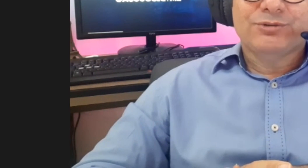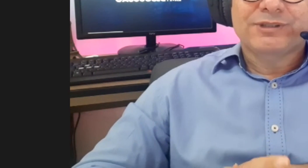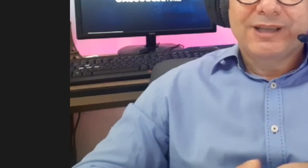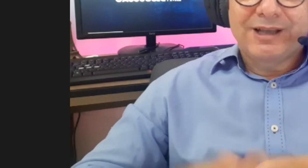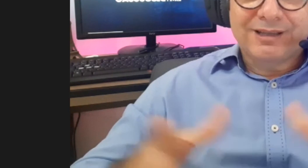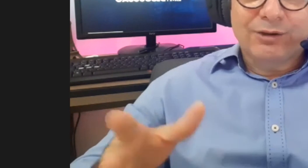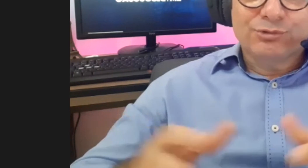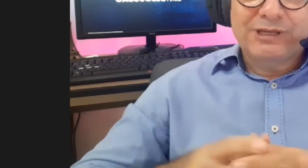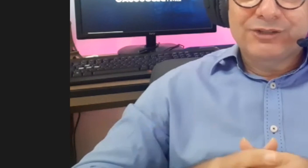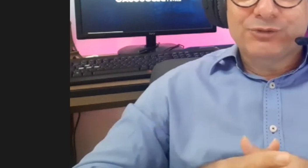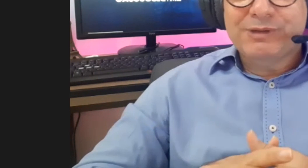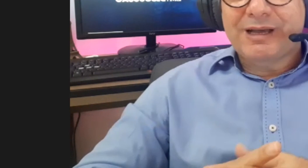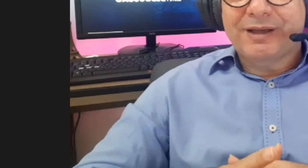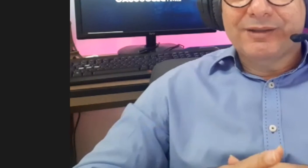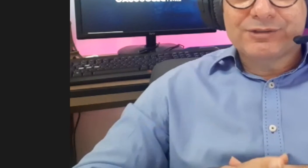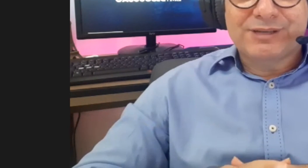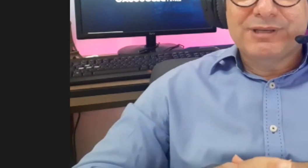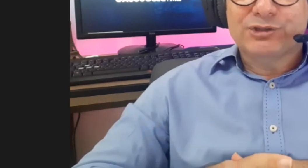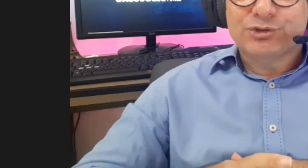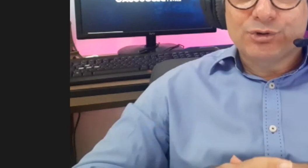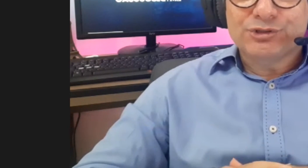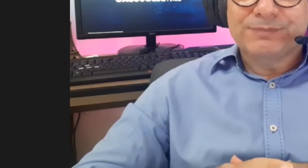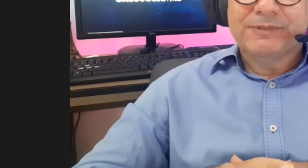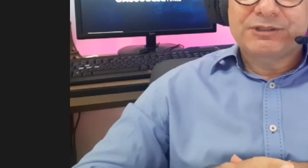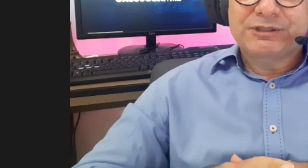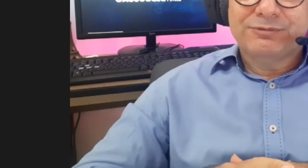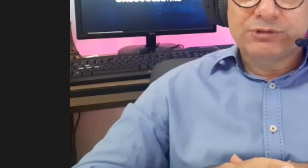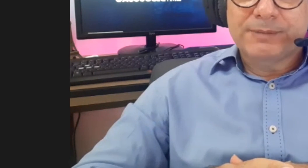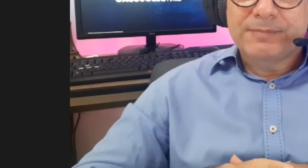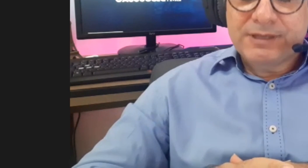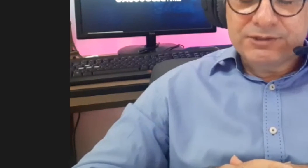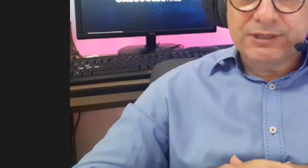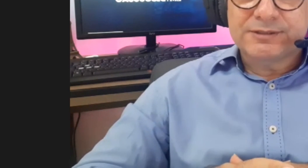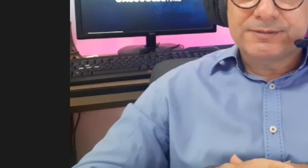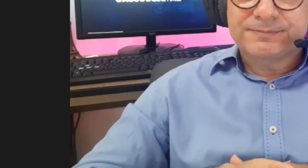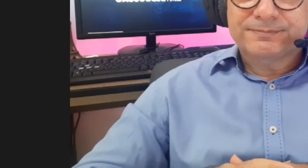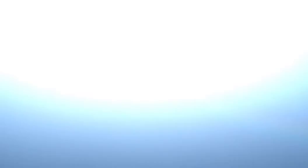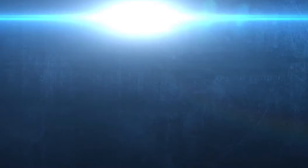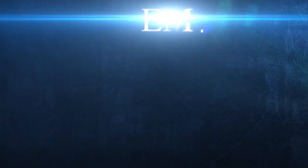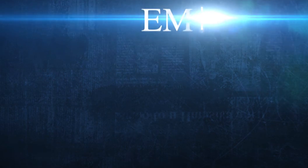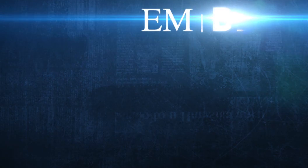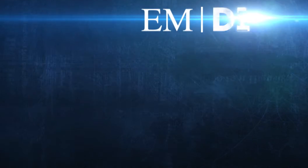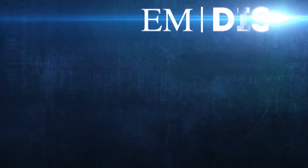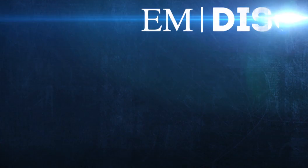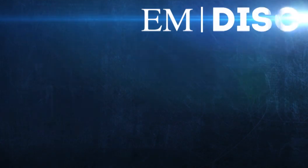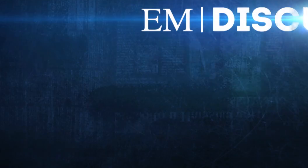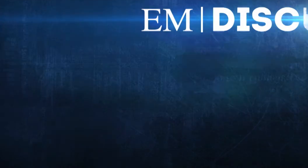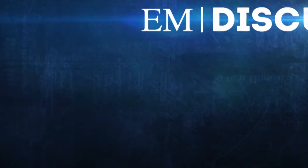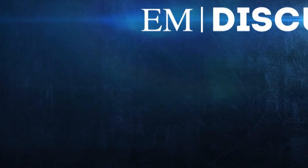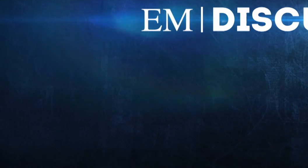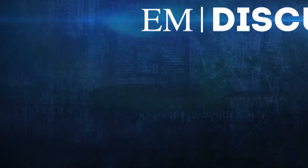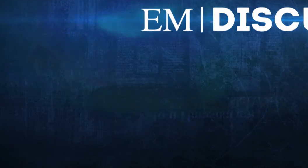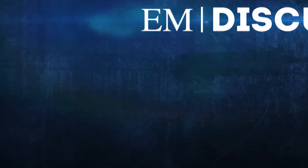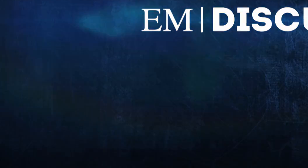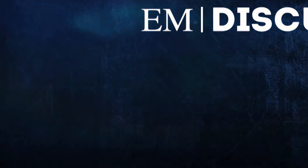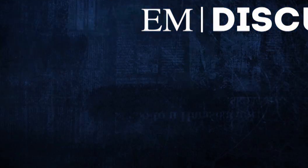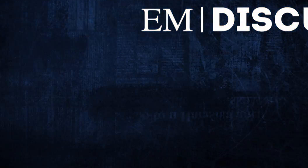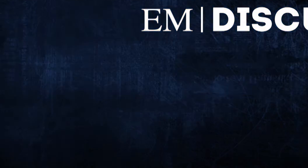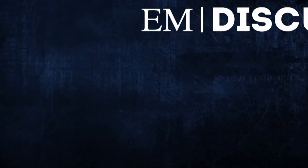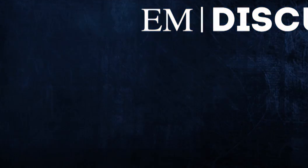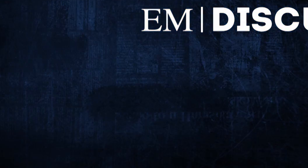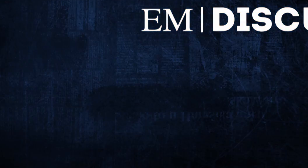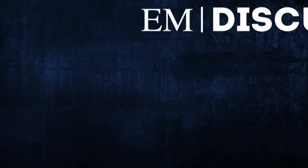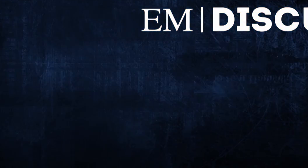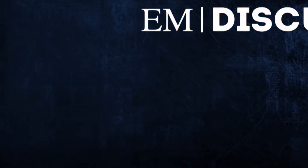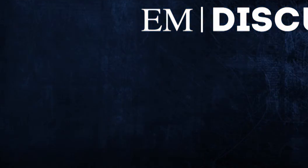entrevistados, aqui auxiliados pela nossa amiga Jose. Então, gente volta em instantes. Música Música